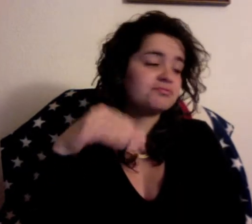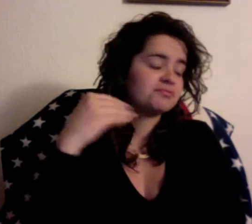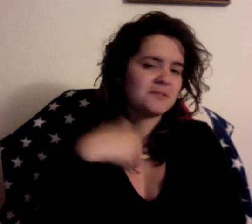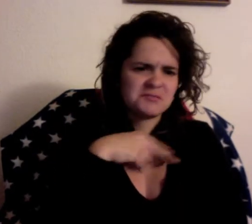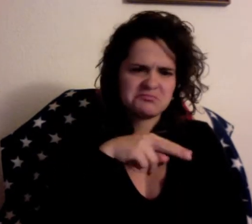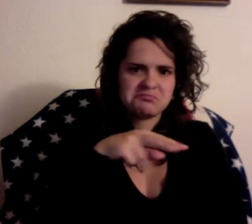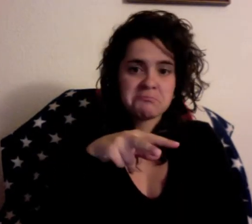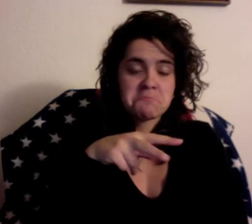gratis